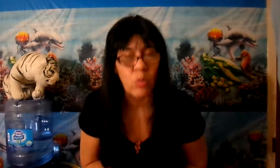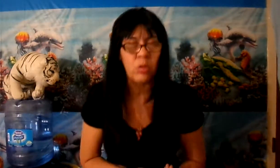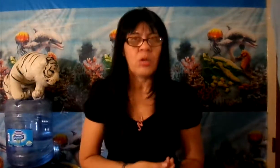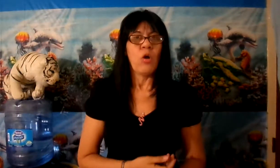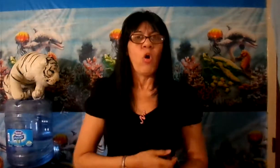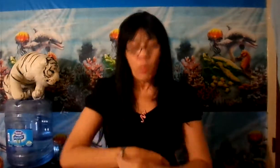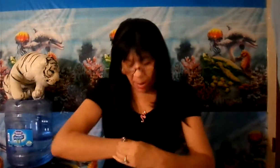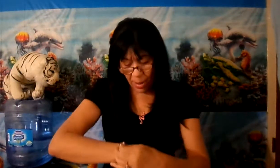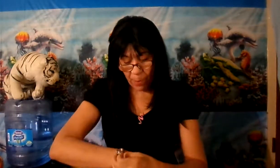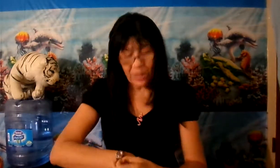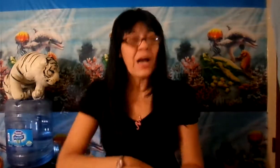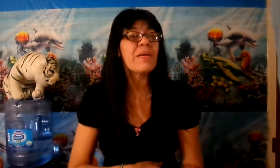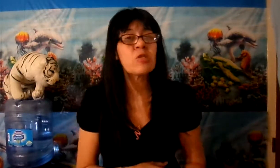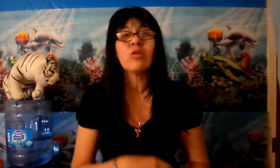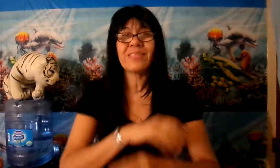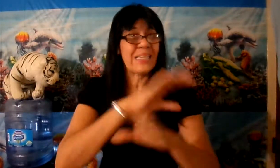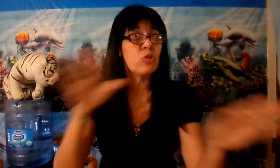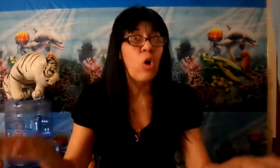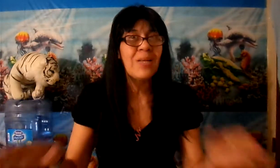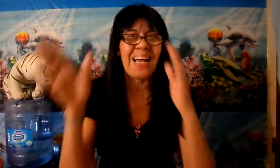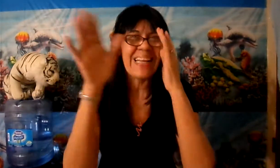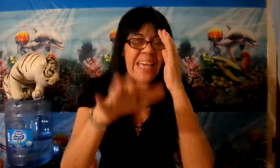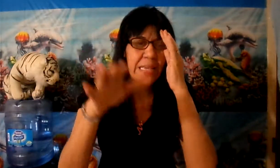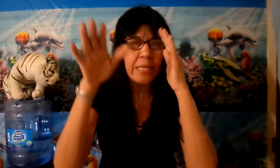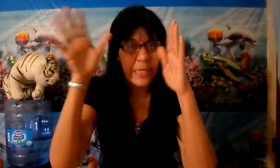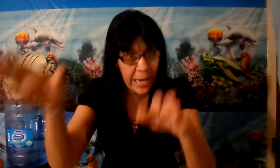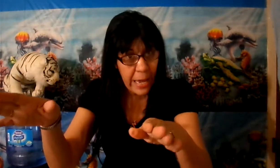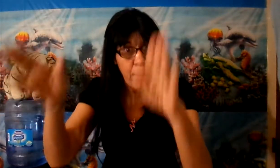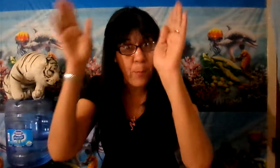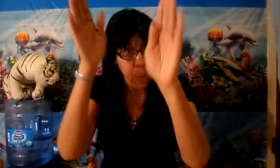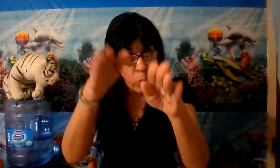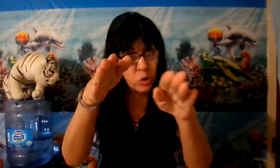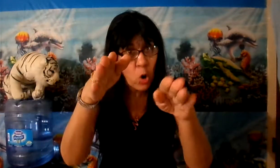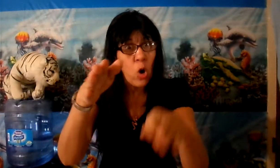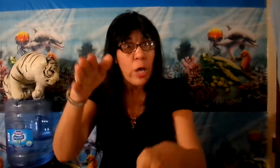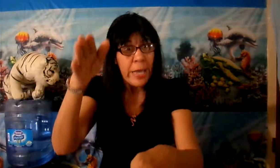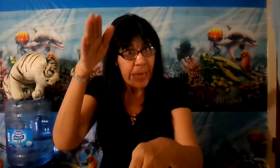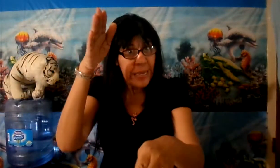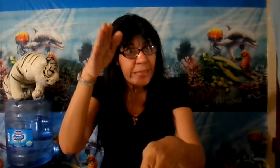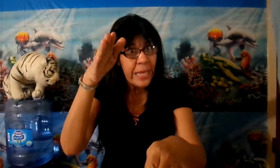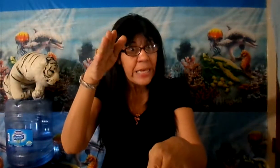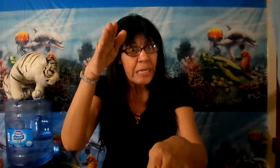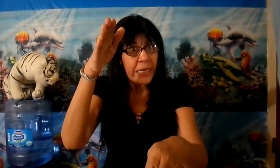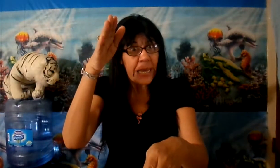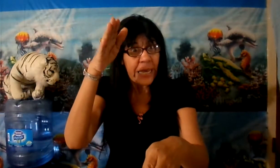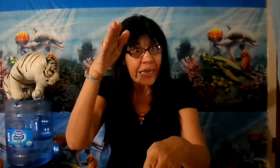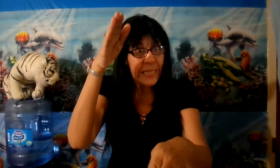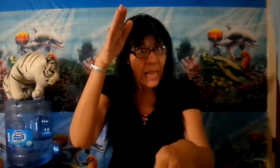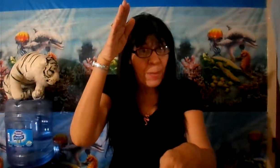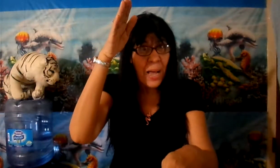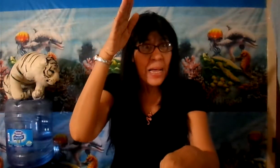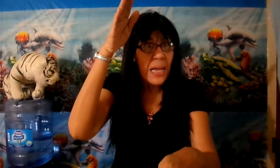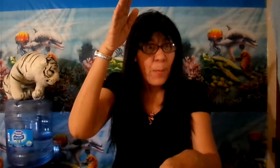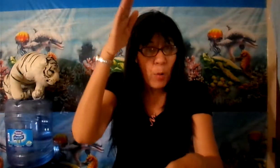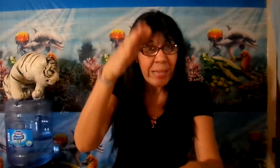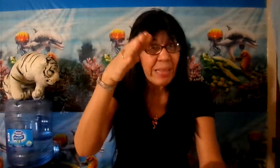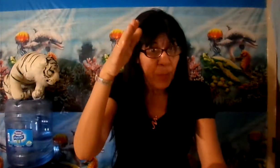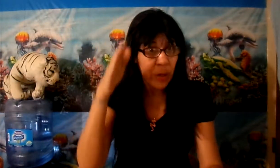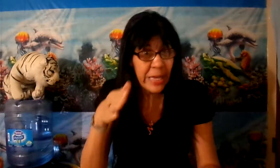Obama por cabezón dañó la ley que puso, que estaba puesta, ¿por quién?